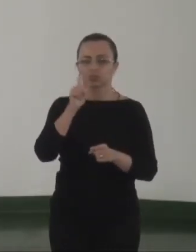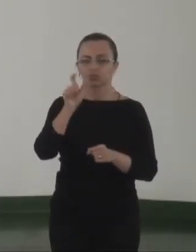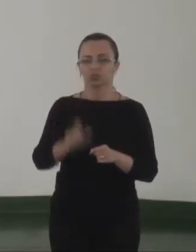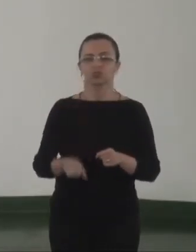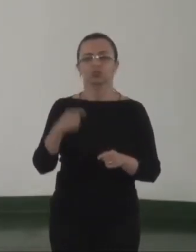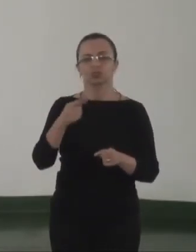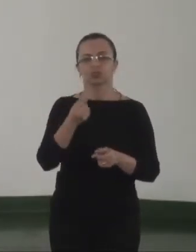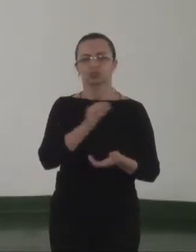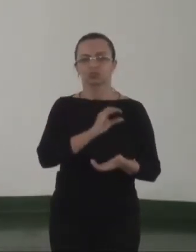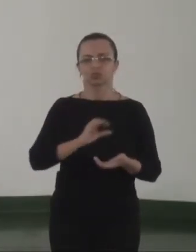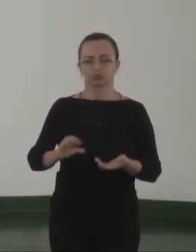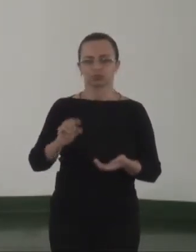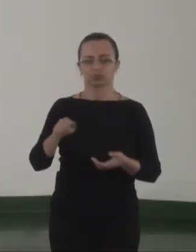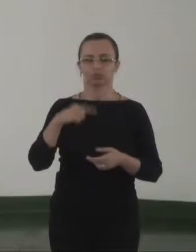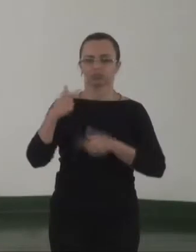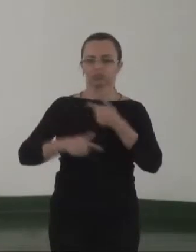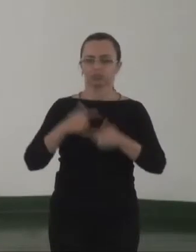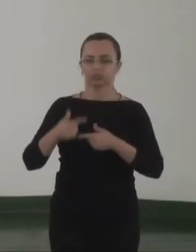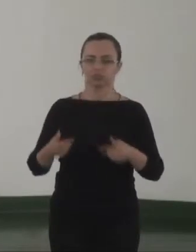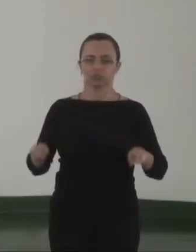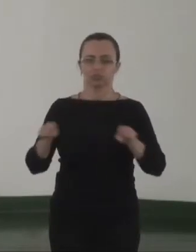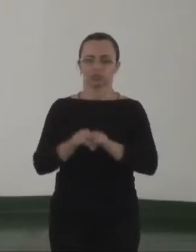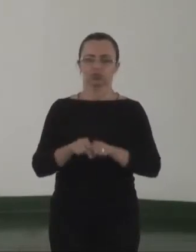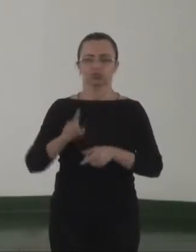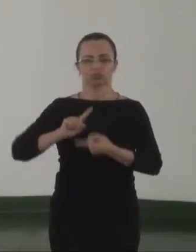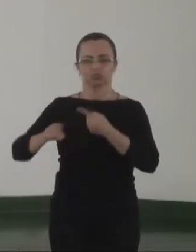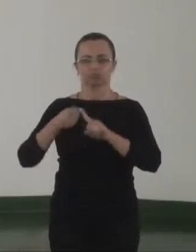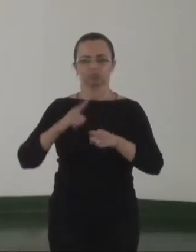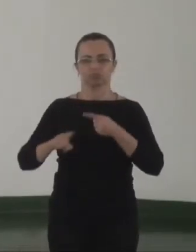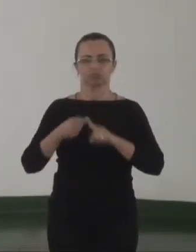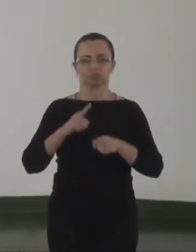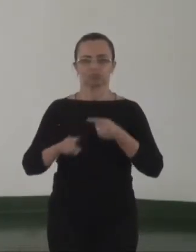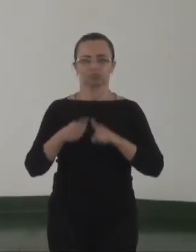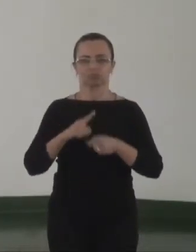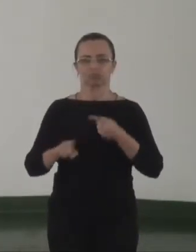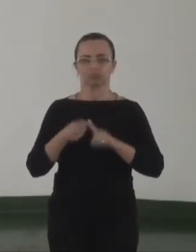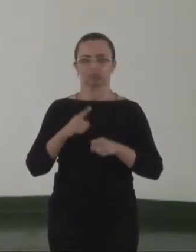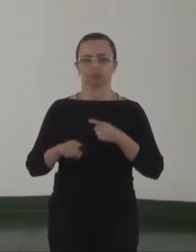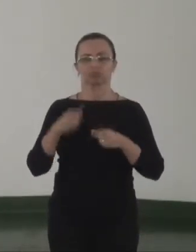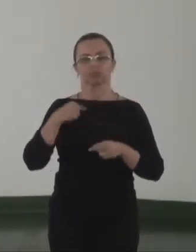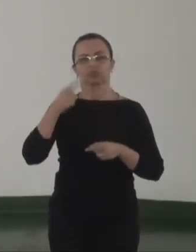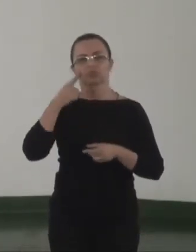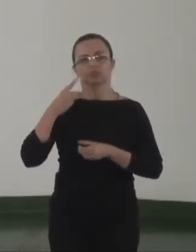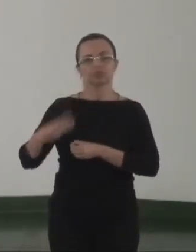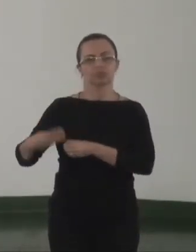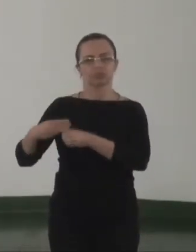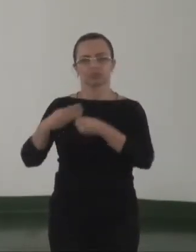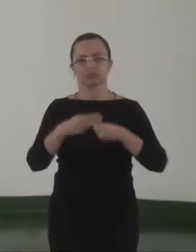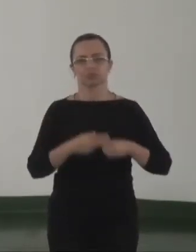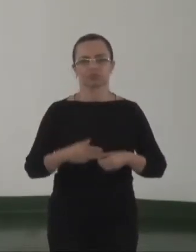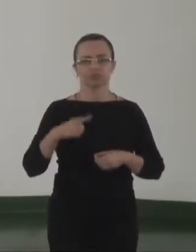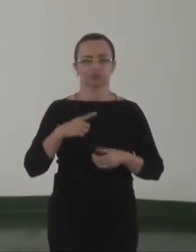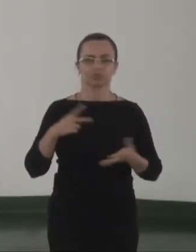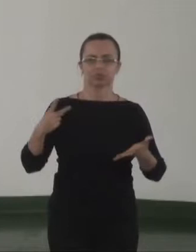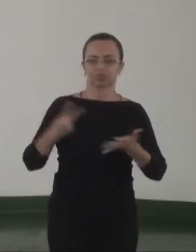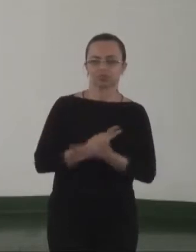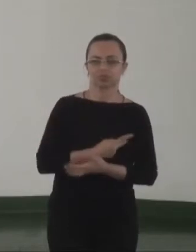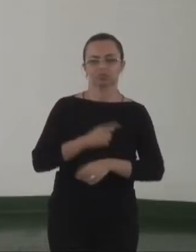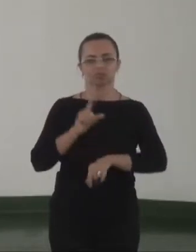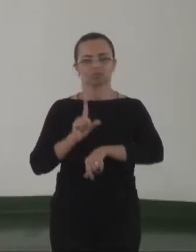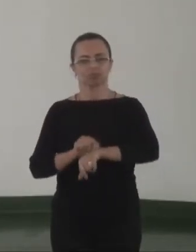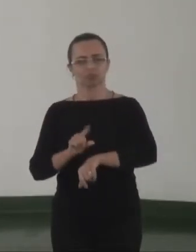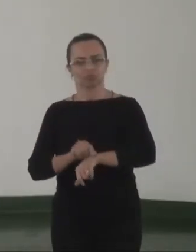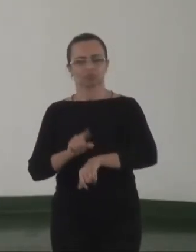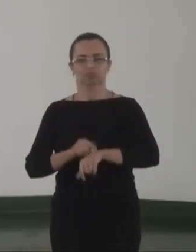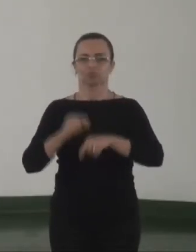subsidiar a atuação conjunta e articulada. Verificar quais são os bairros que mais acontecem, horário